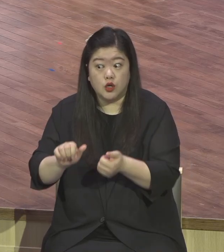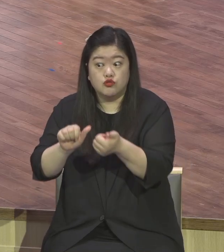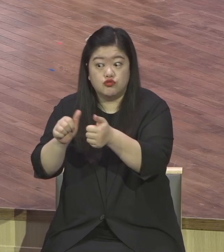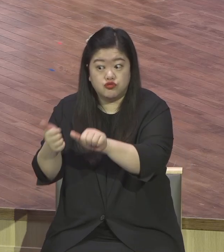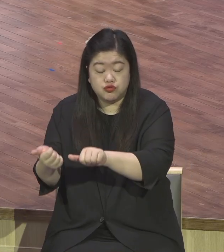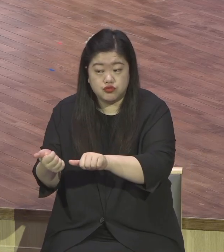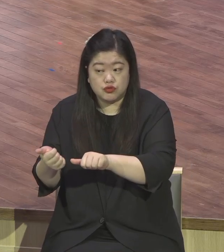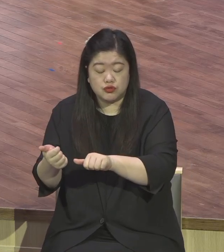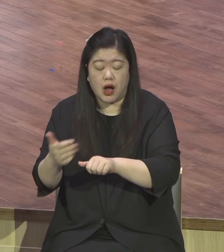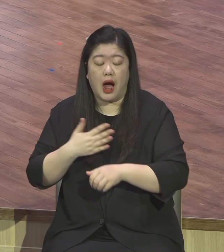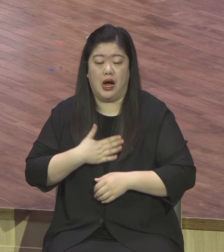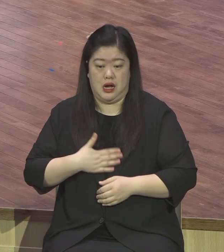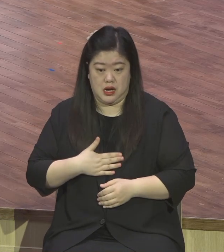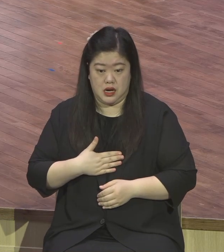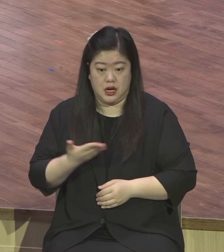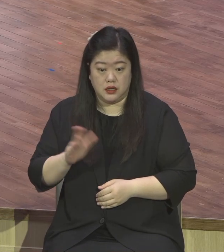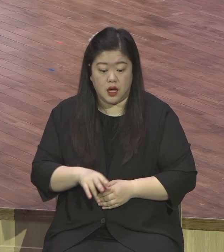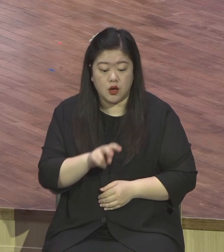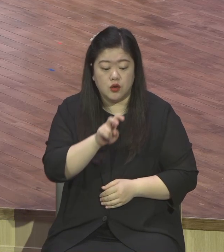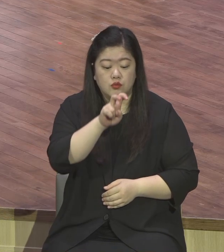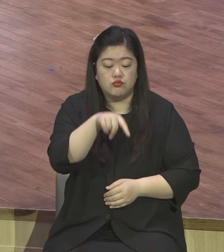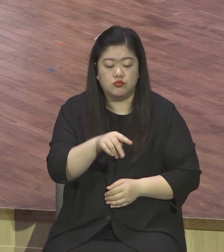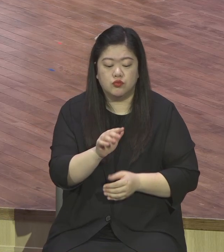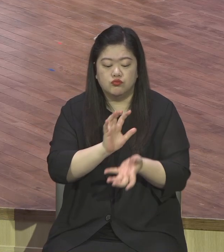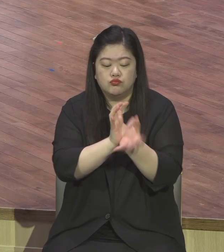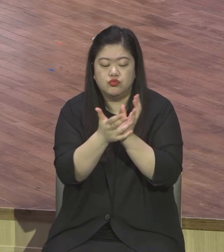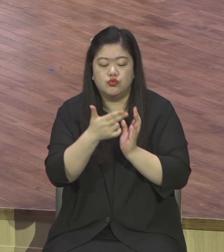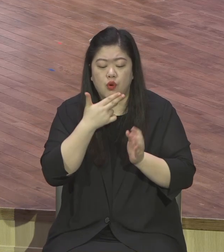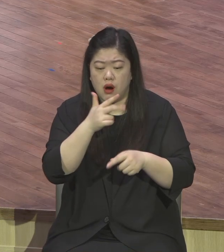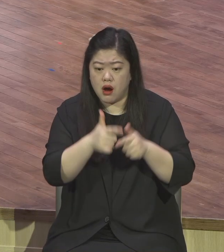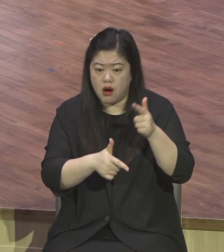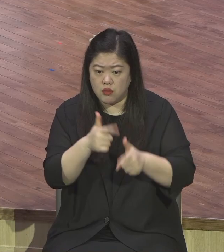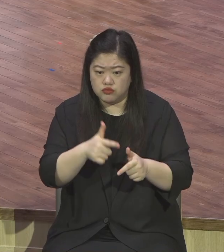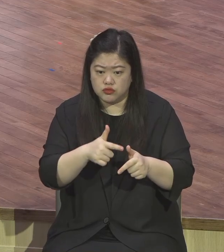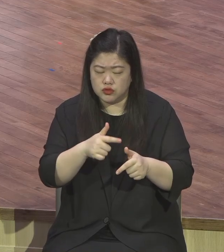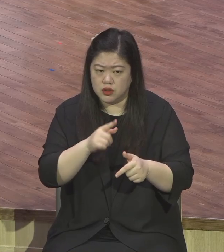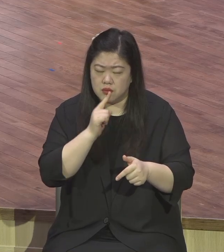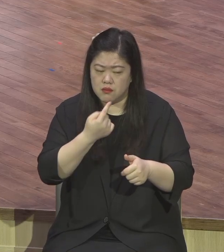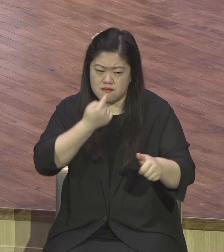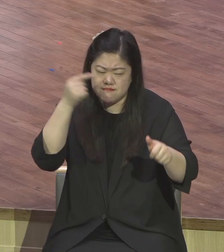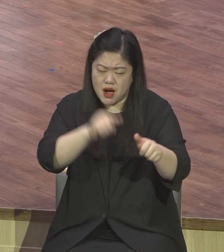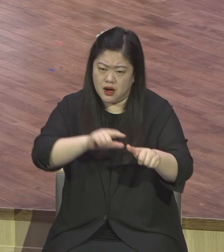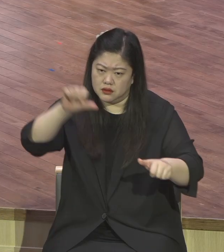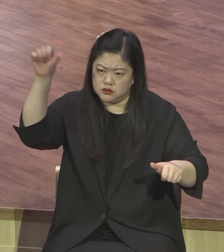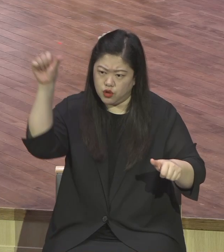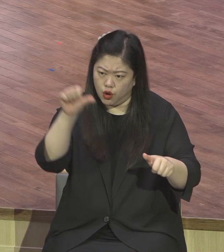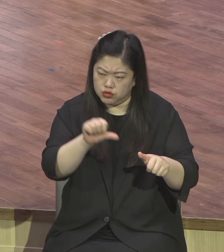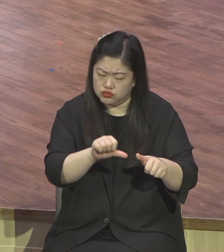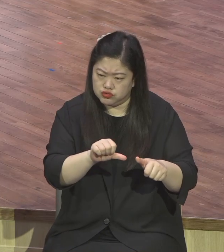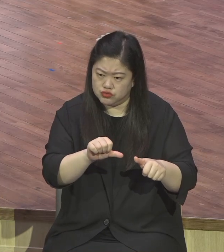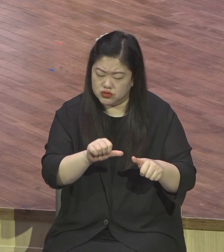향해서 저주할 필요가 있었는가라는 의문이 될 수가 있습니다. 그러나